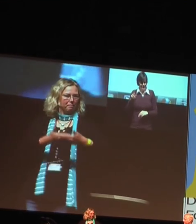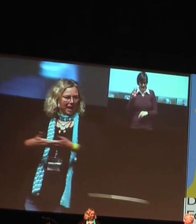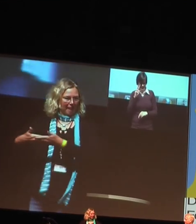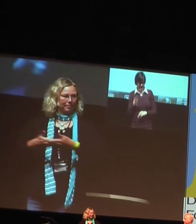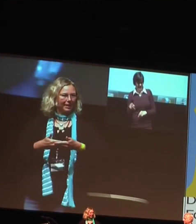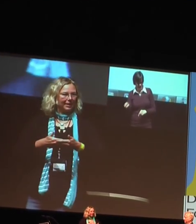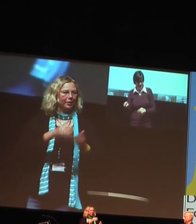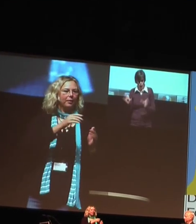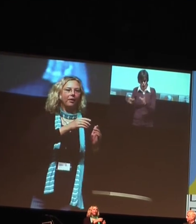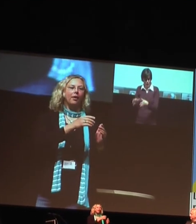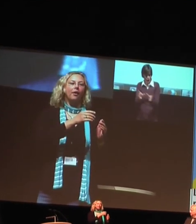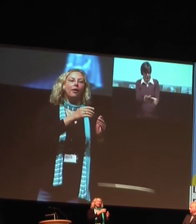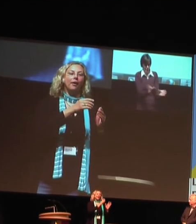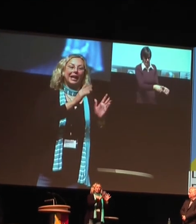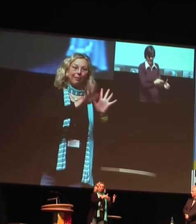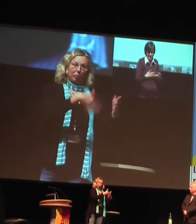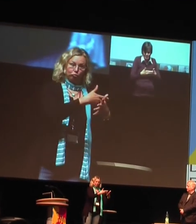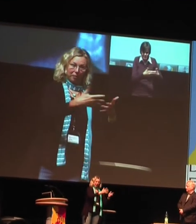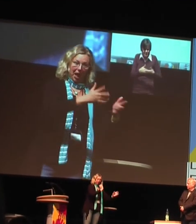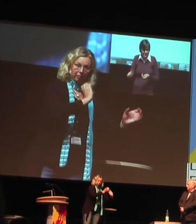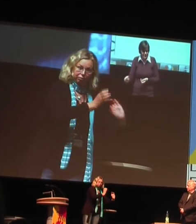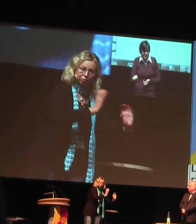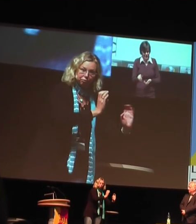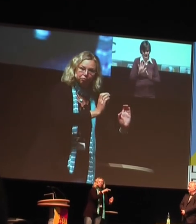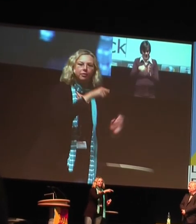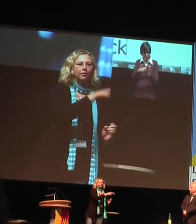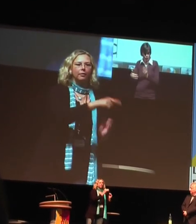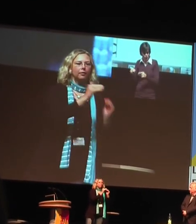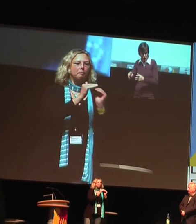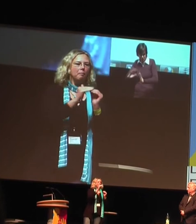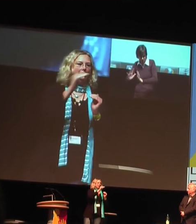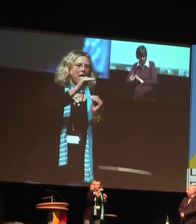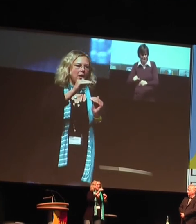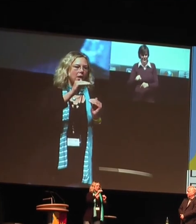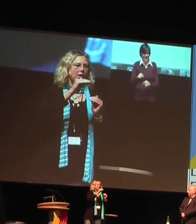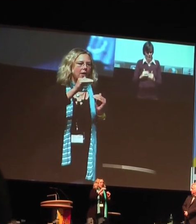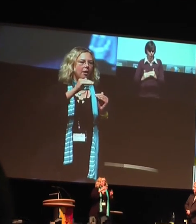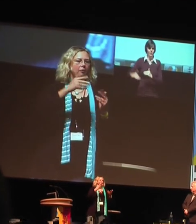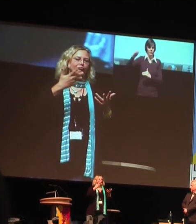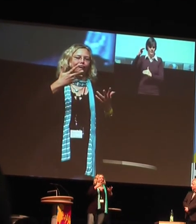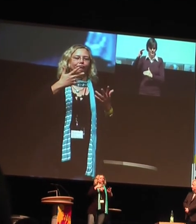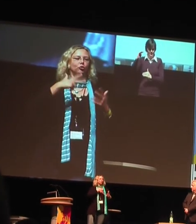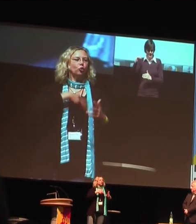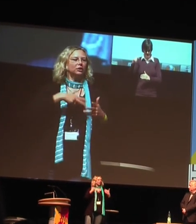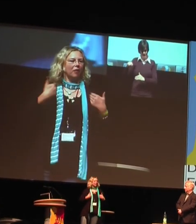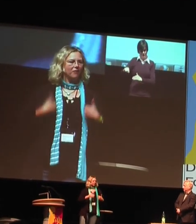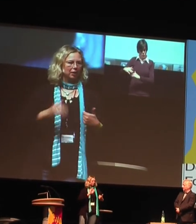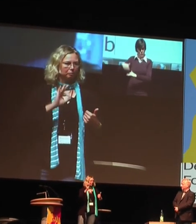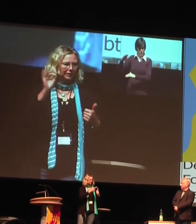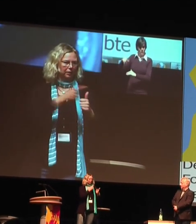unterschiedliche Gruppen identifiziert. Da gibt es Kinder, die mit Gebärdensprache, ja, mit denen eben mit